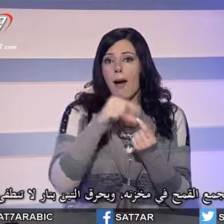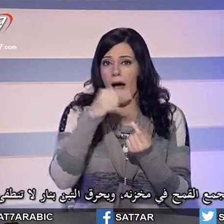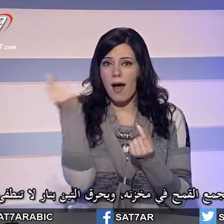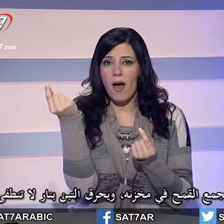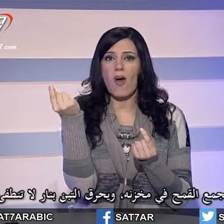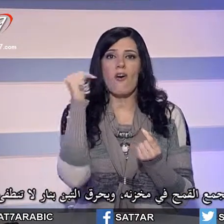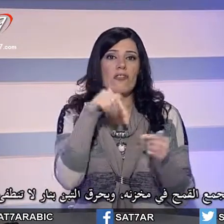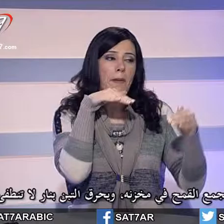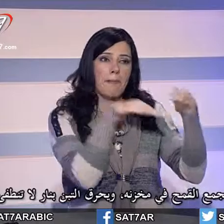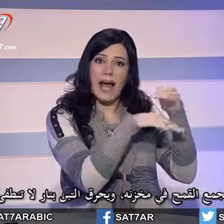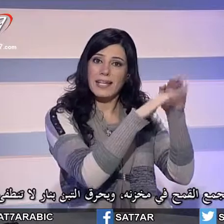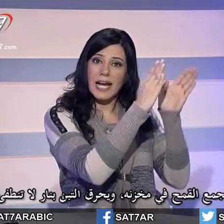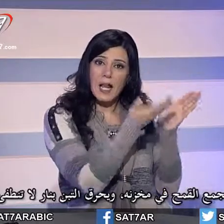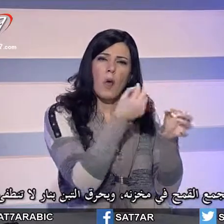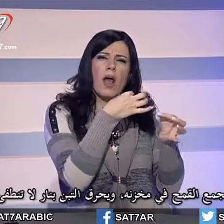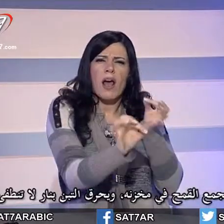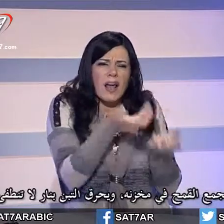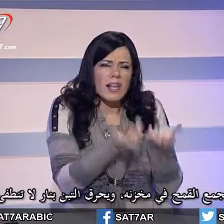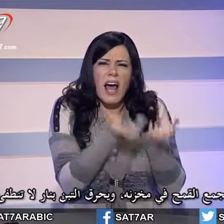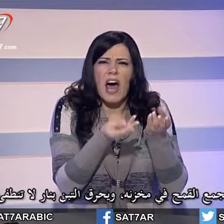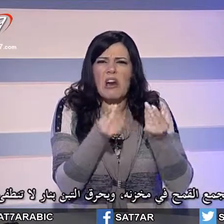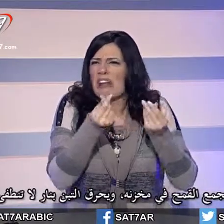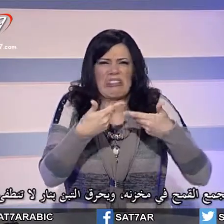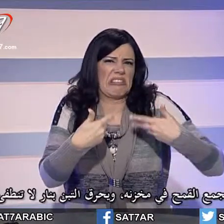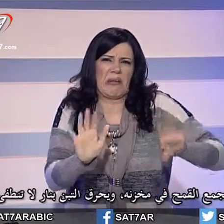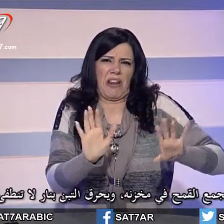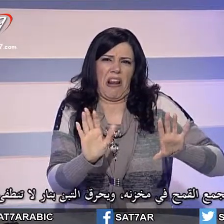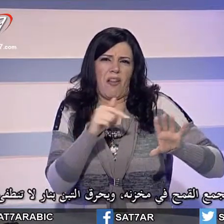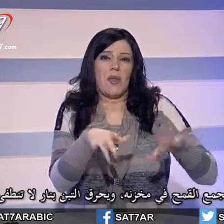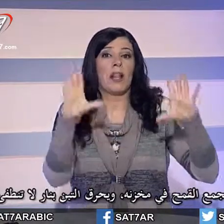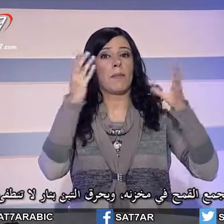في مخزنه ويحرق التبن بنار لا تنطفي